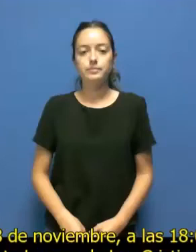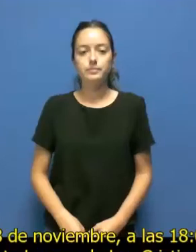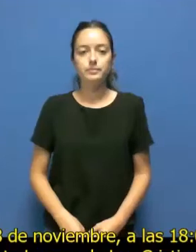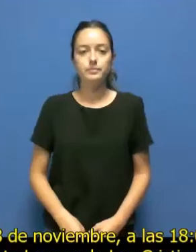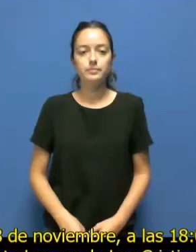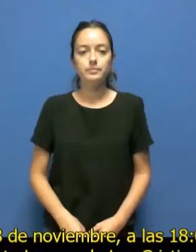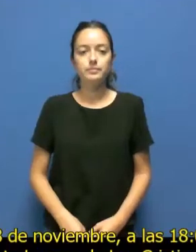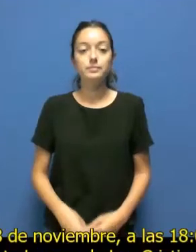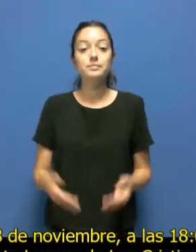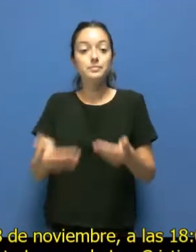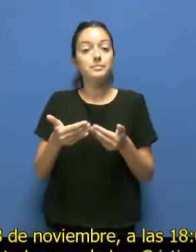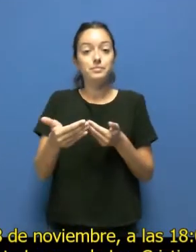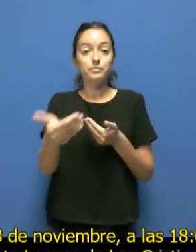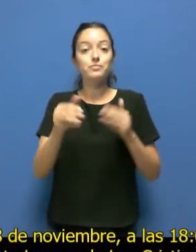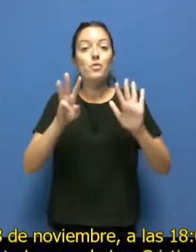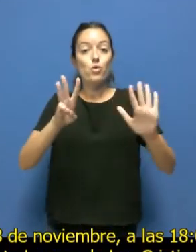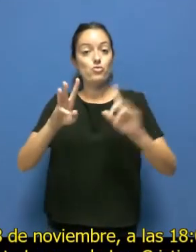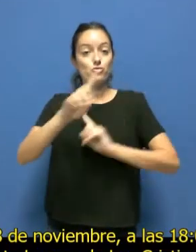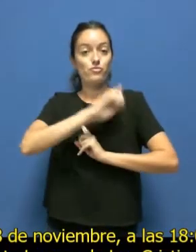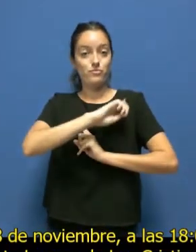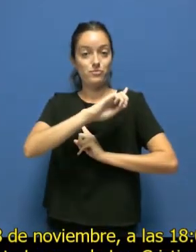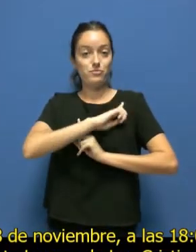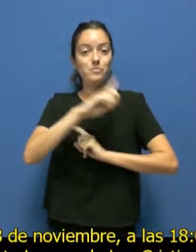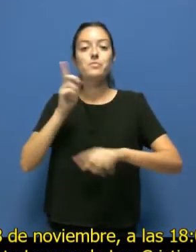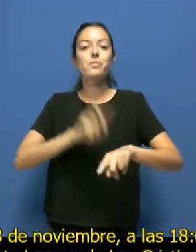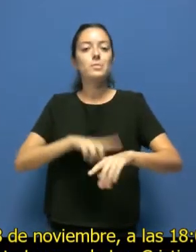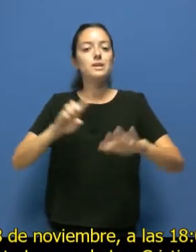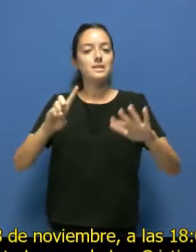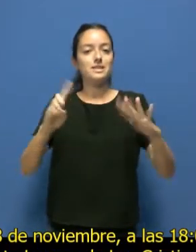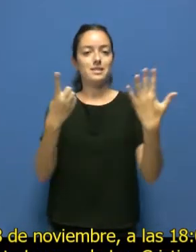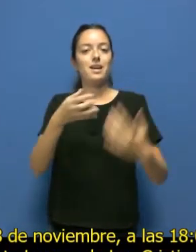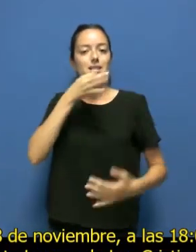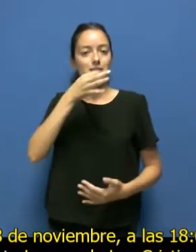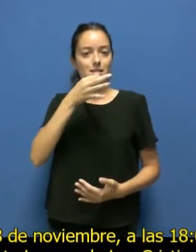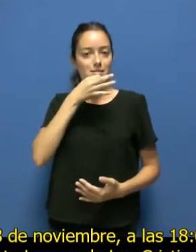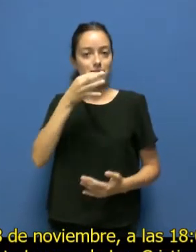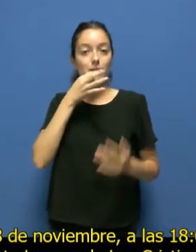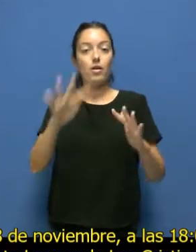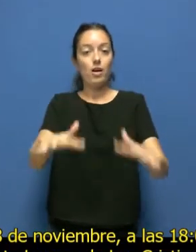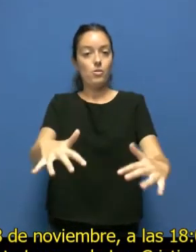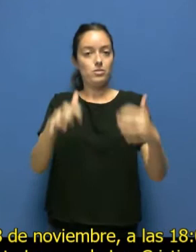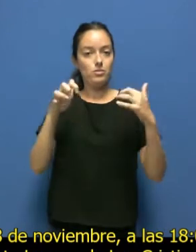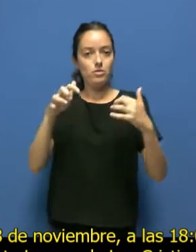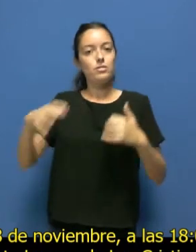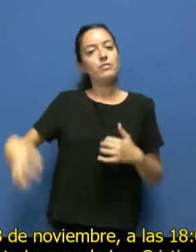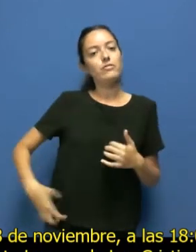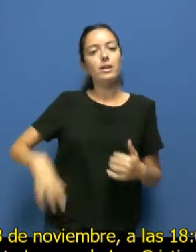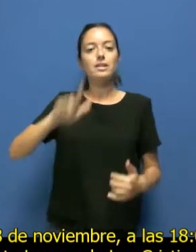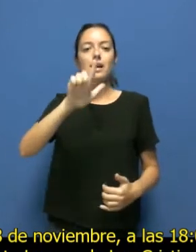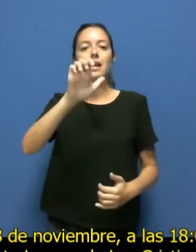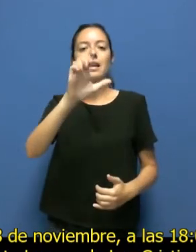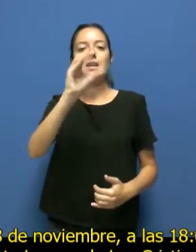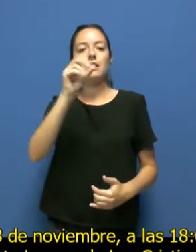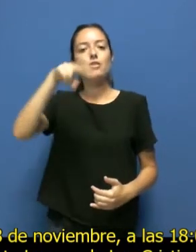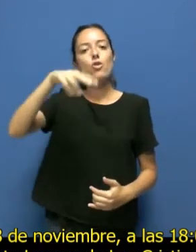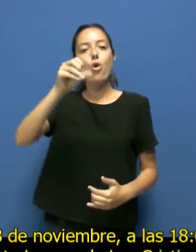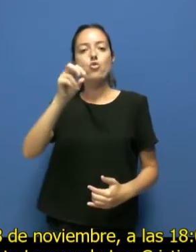El próximo 8 de noviembre a las 6 de la tarde en el Auditorio Infanta Leonor de los